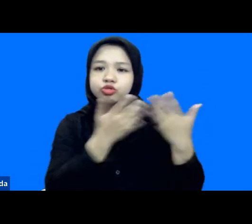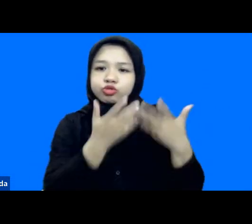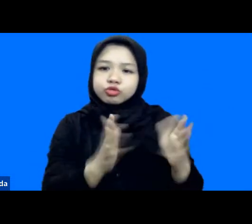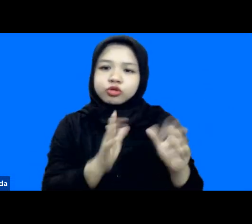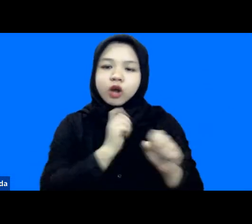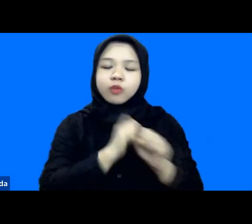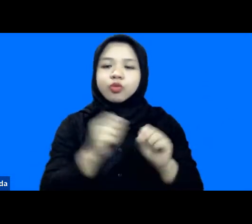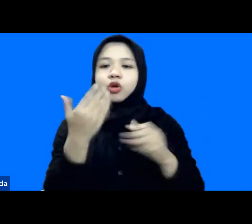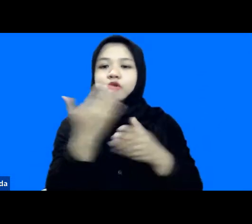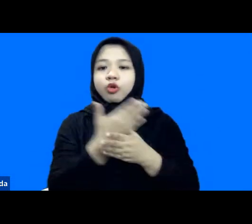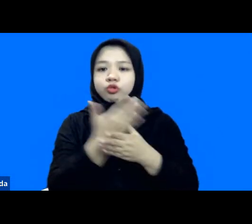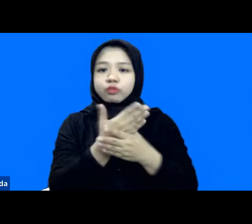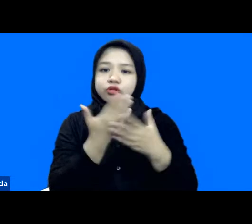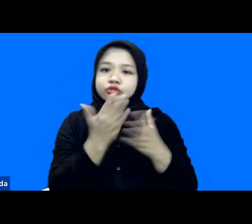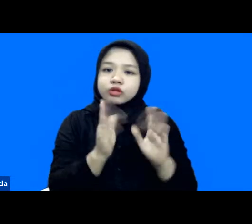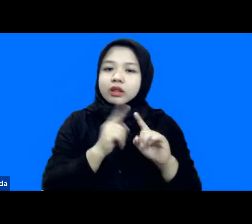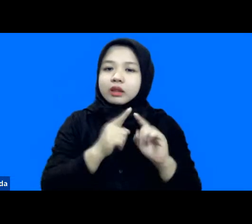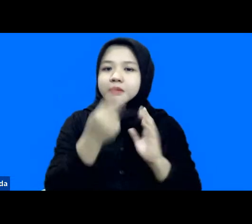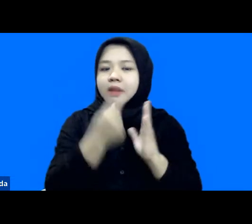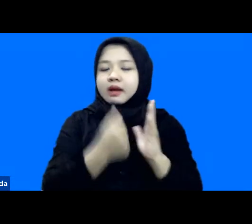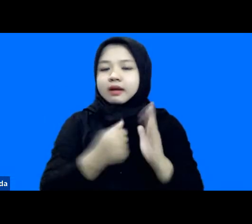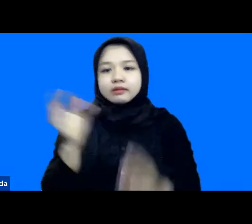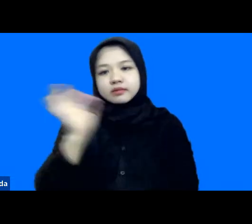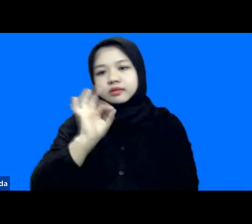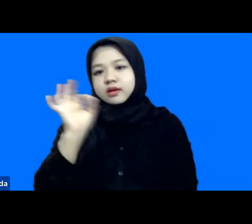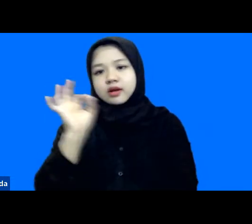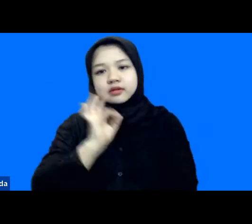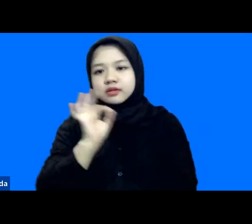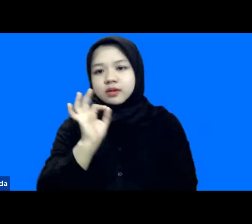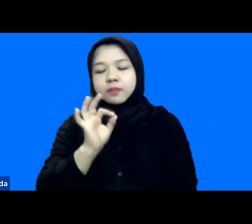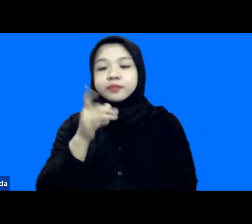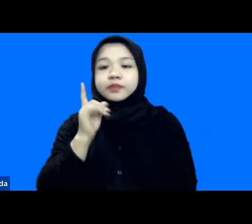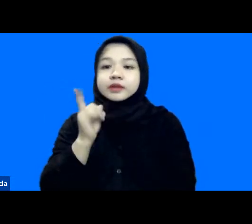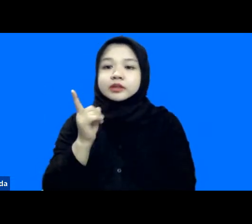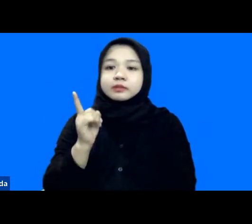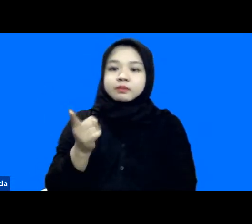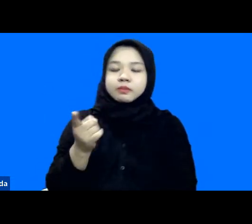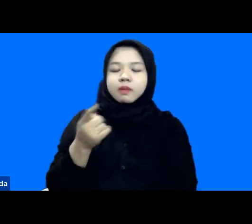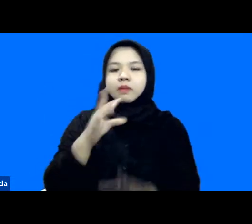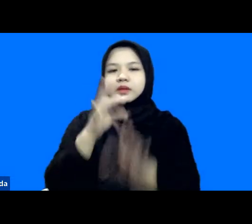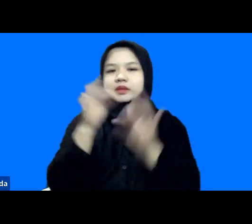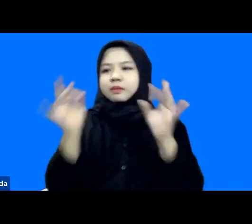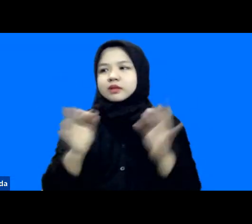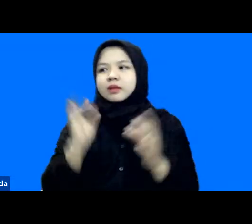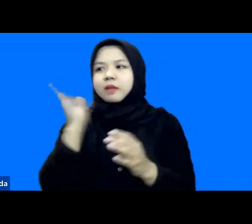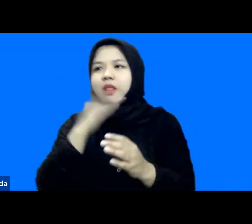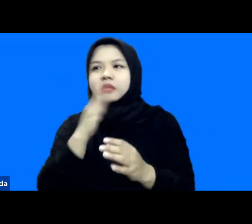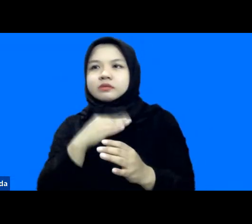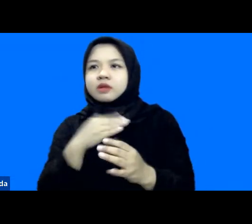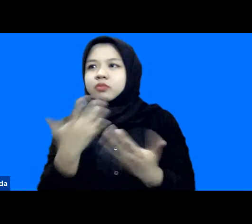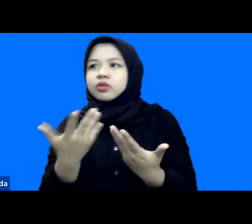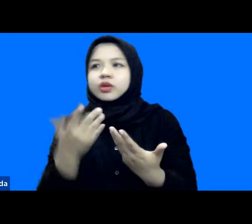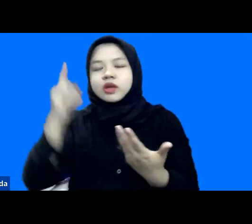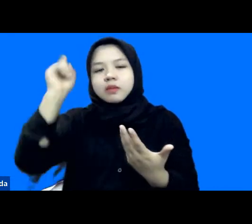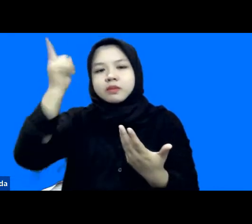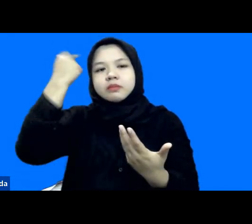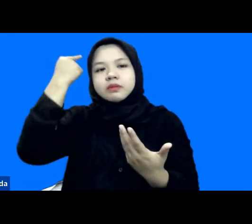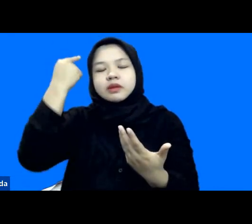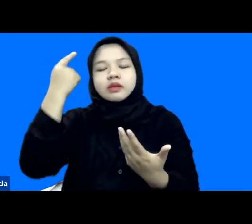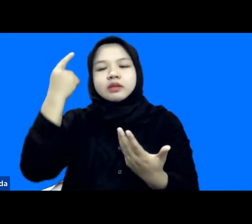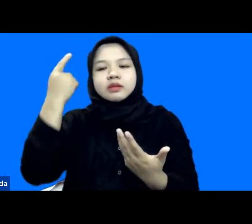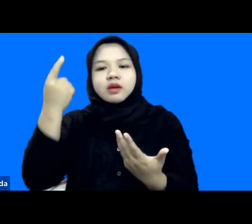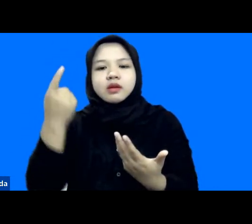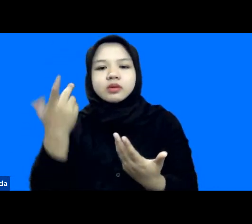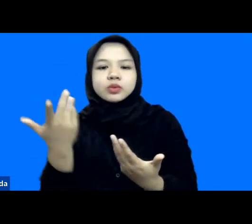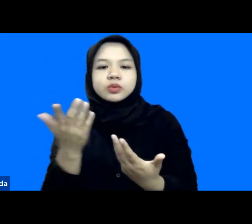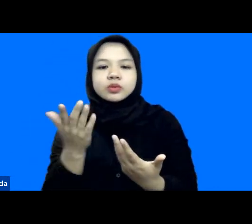dokumen namun anggarannya tidak ada begitu karena dengan dengan berbagai macam alasan ya karena di pemerintahan memang kan